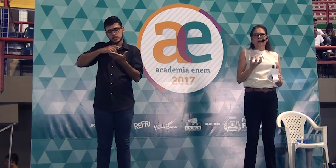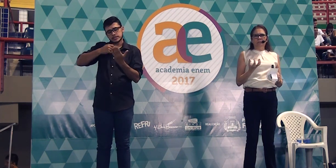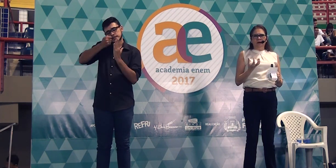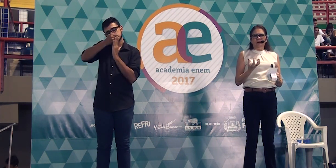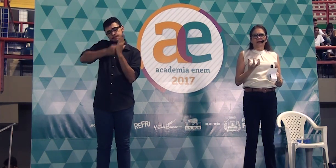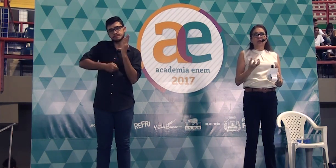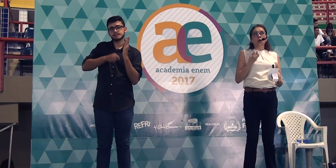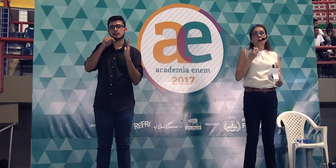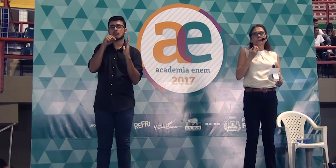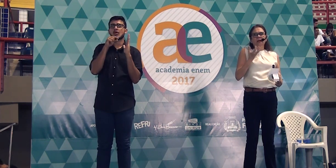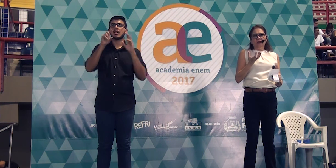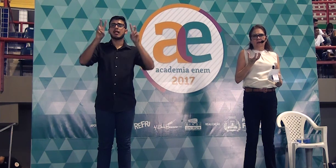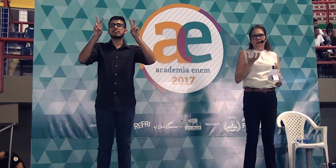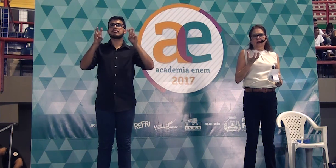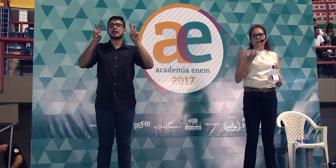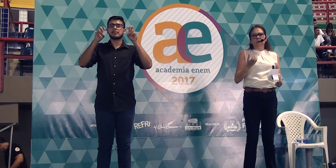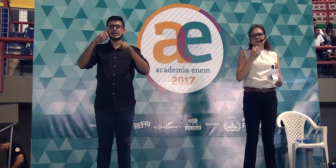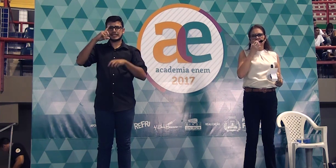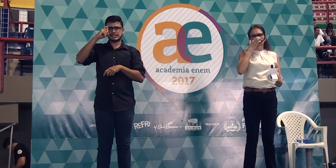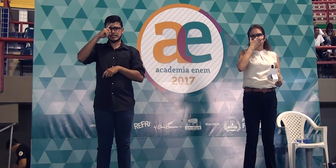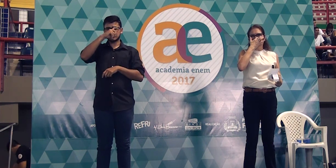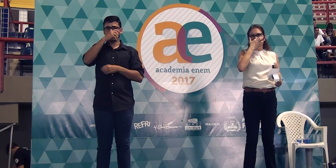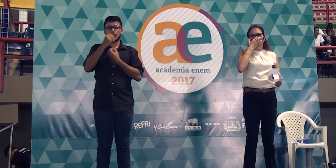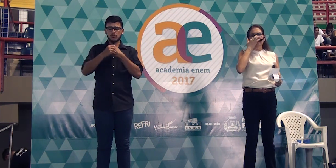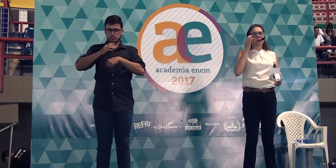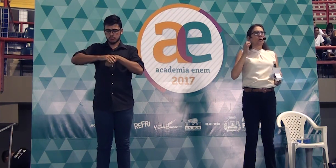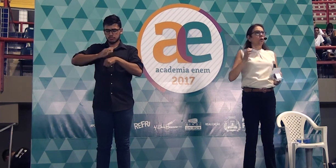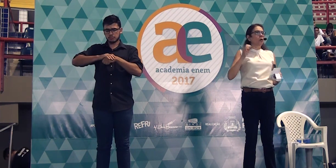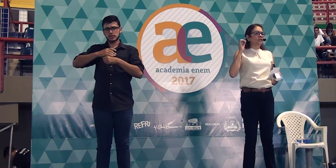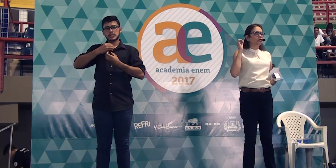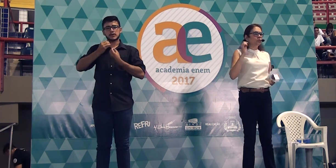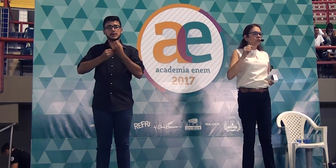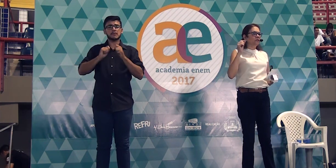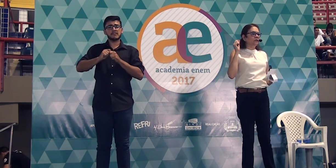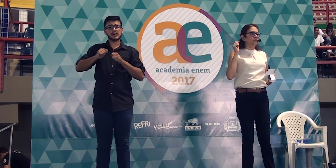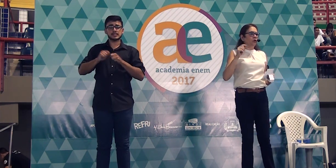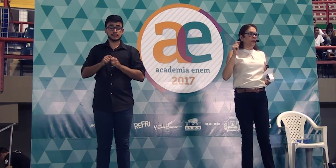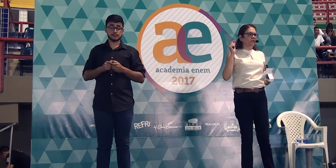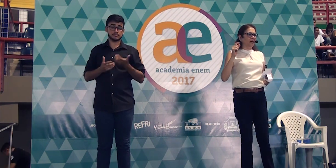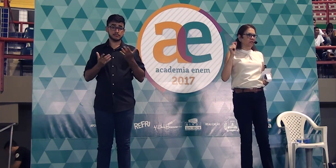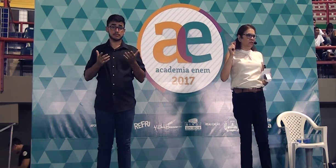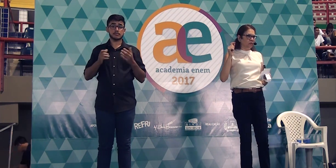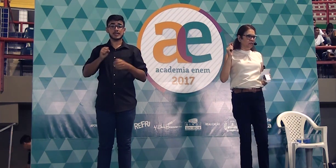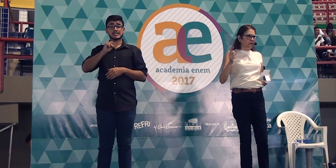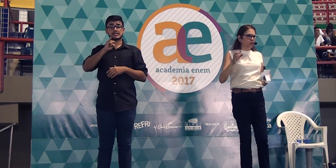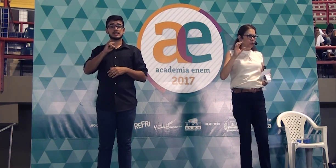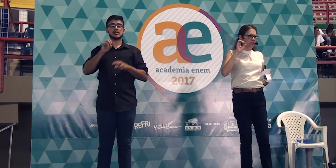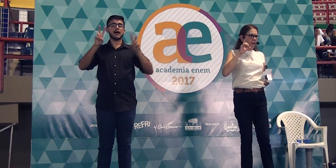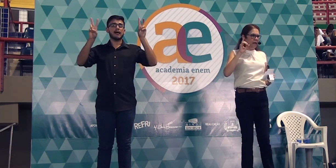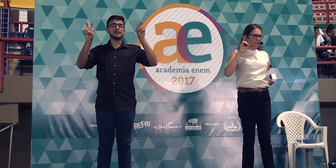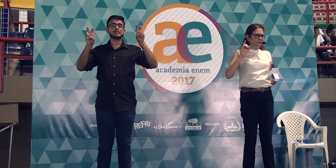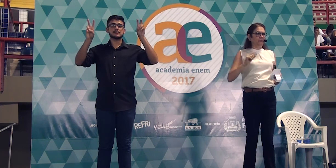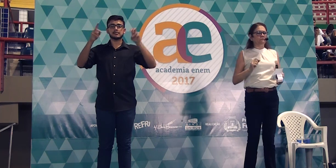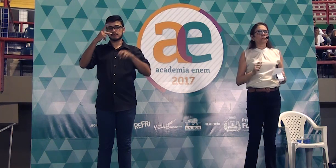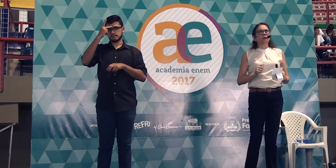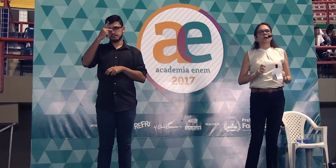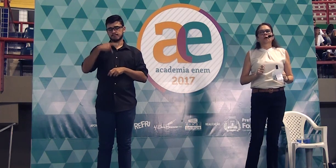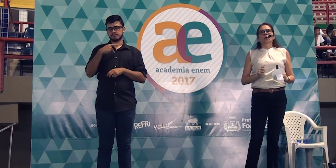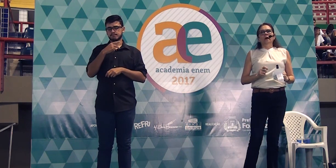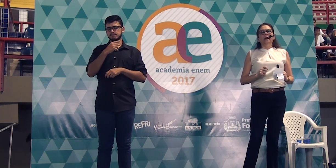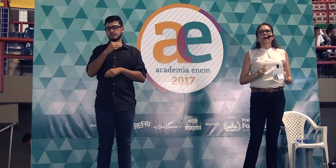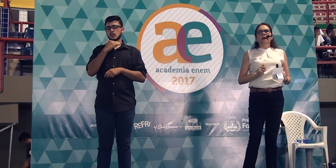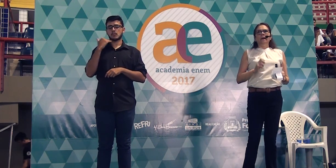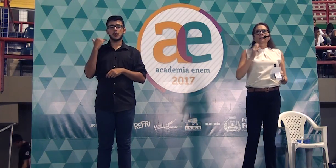um tema que complique a produção do aluno. O assunto, se for para falar de suicídio, o tema é assim,